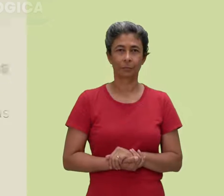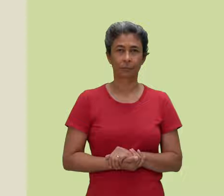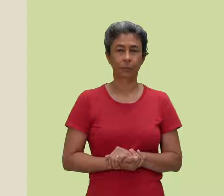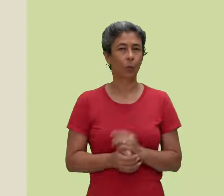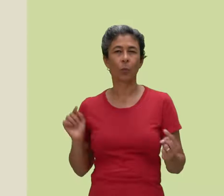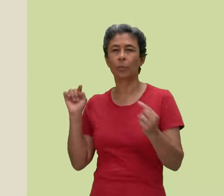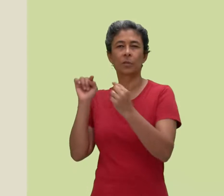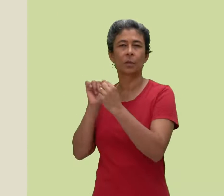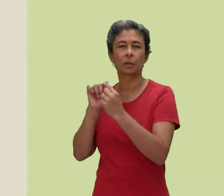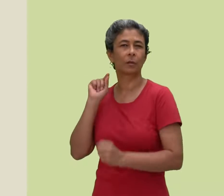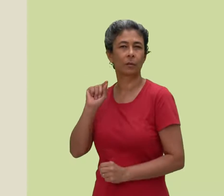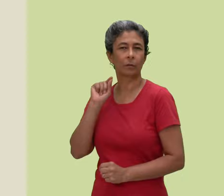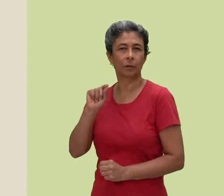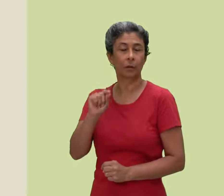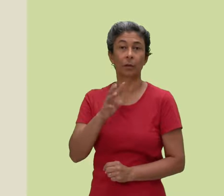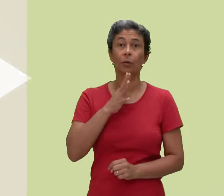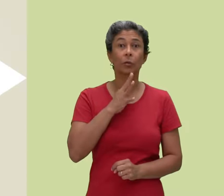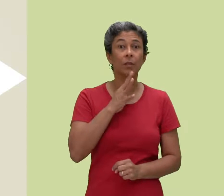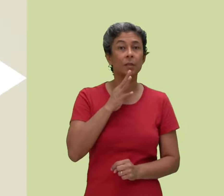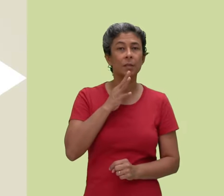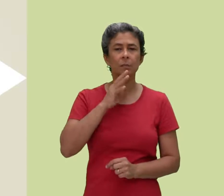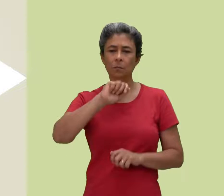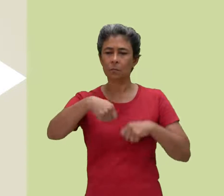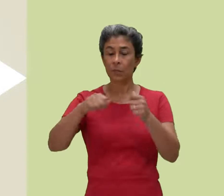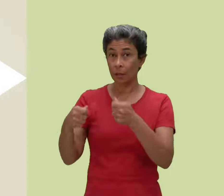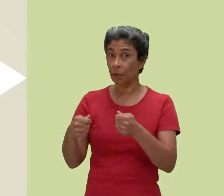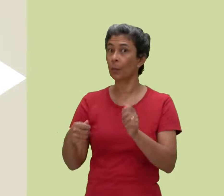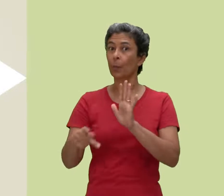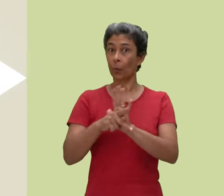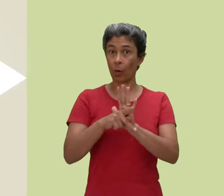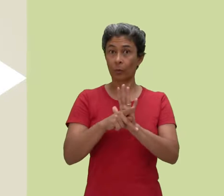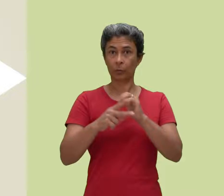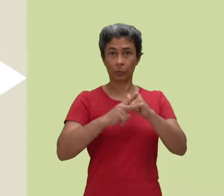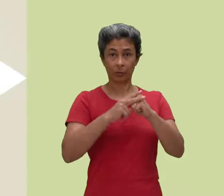Temos como objetivo conhecer a sinalização dos verbos espaciais em Libras.